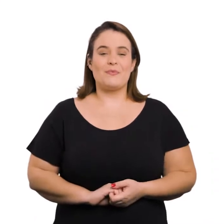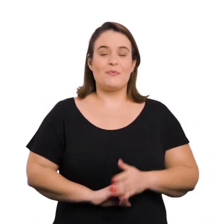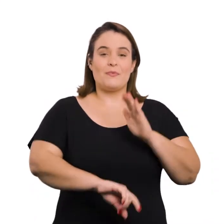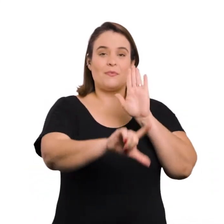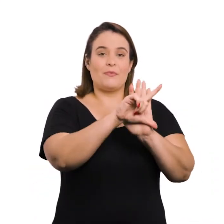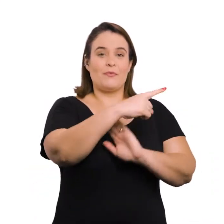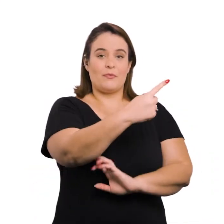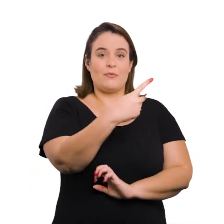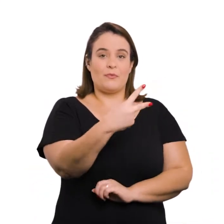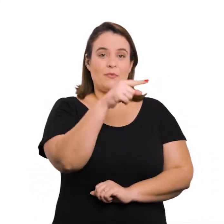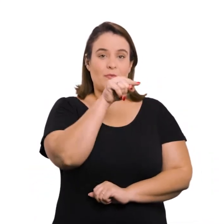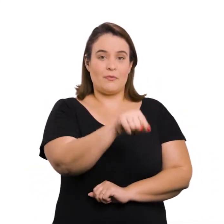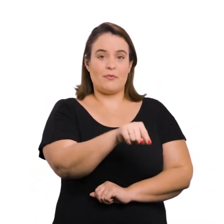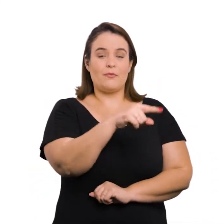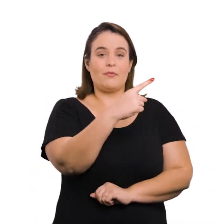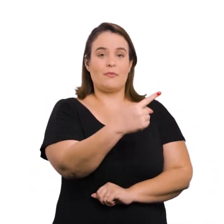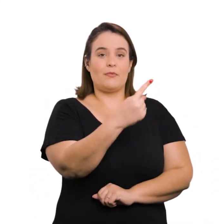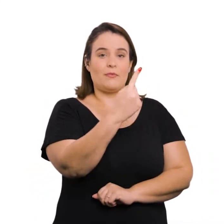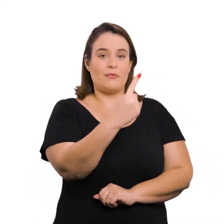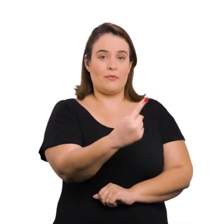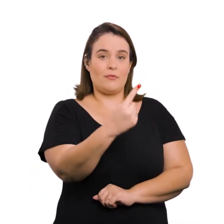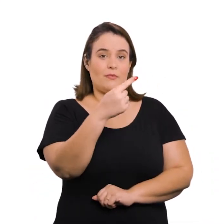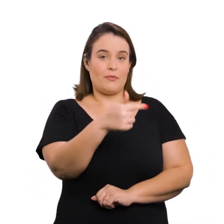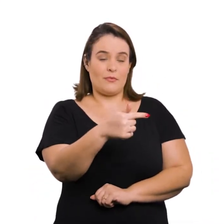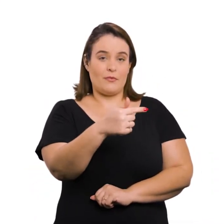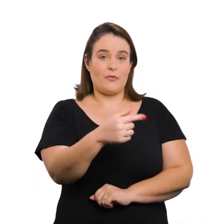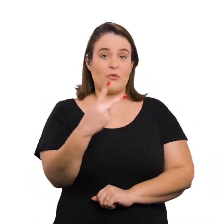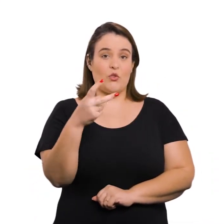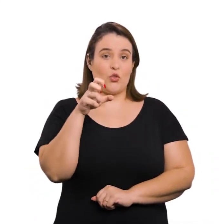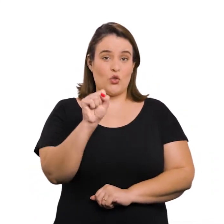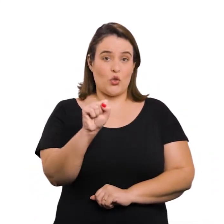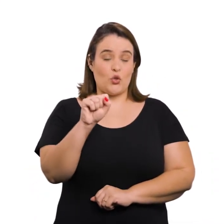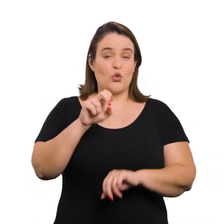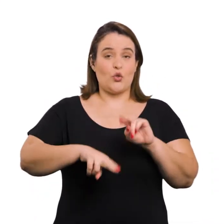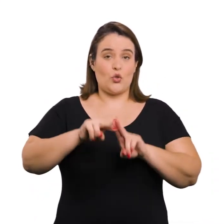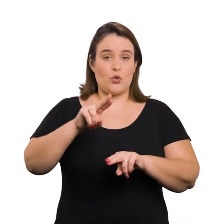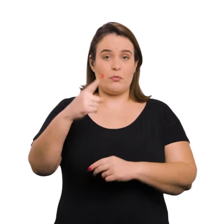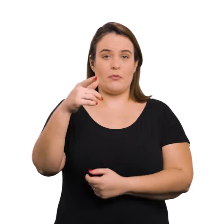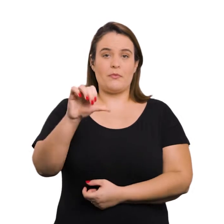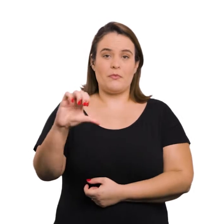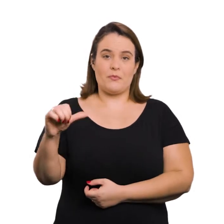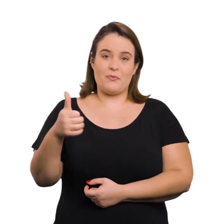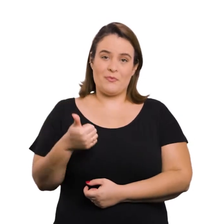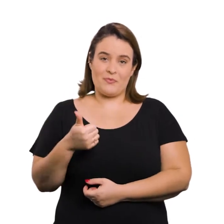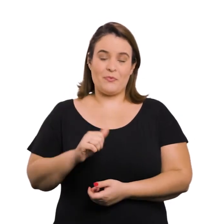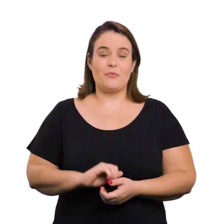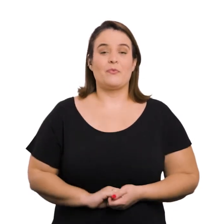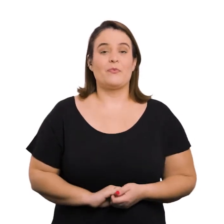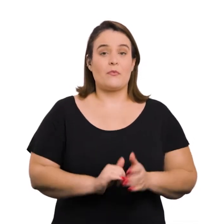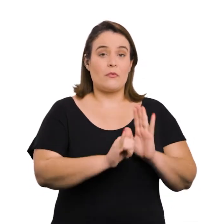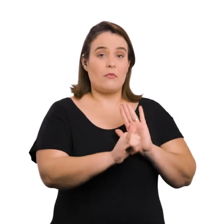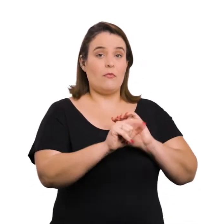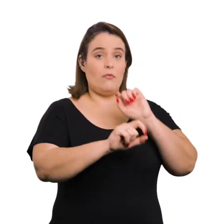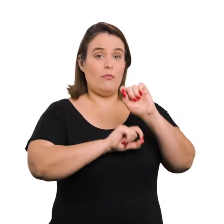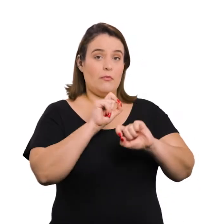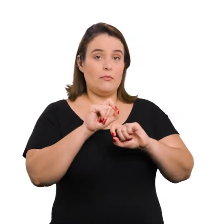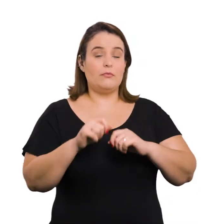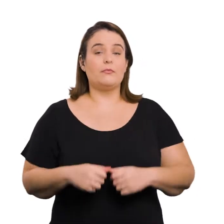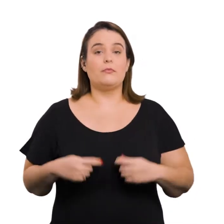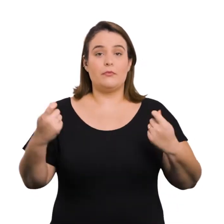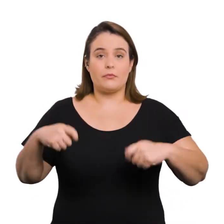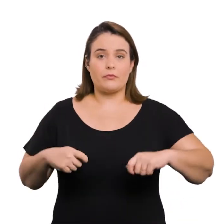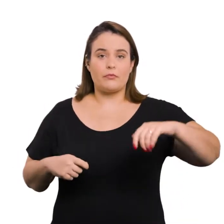Lei nº 12.117, de 28 de junho de 1996. Dispõe sobre o